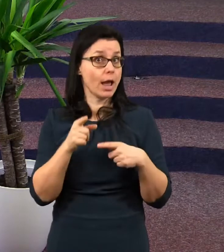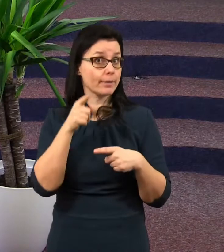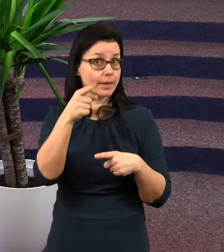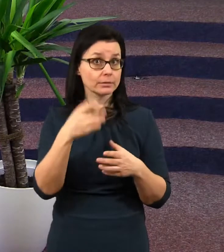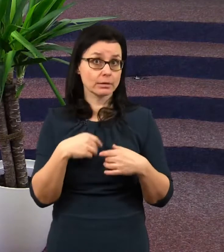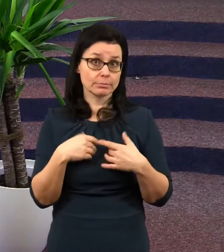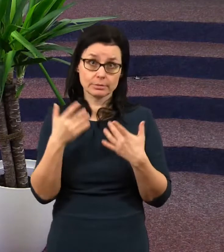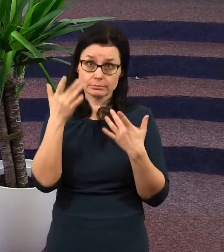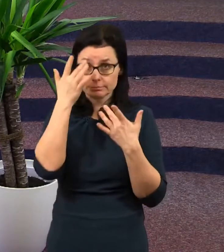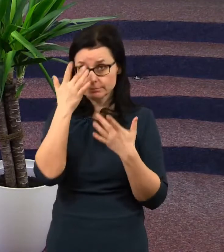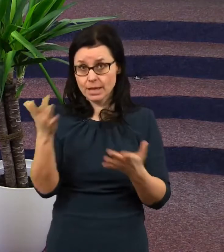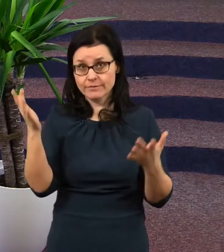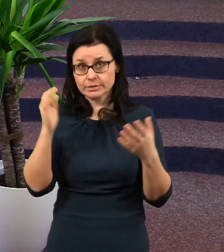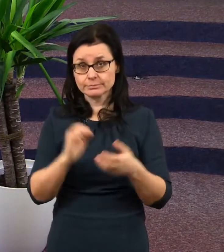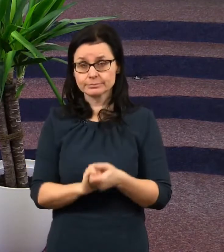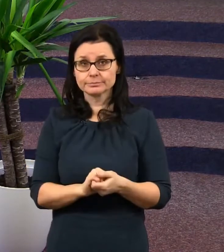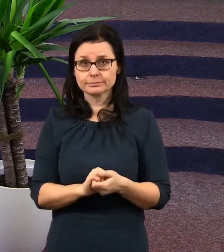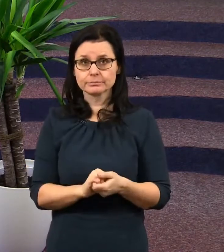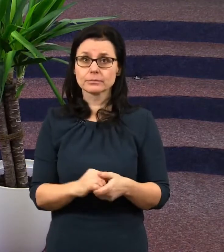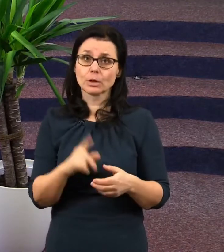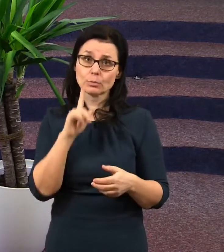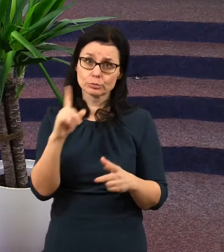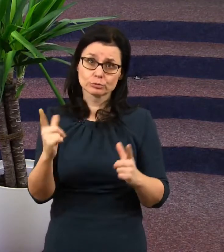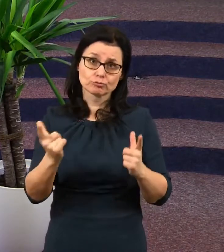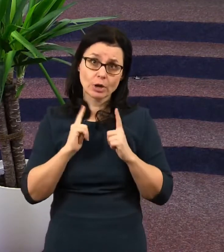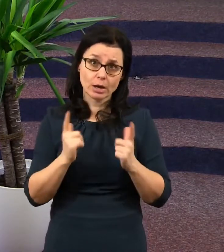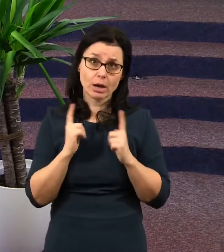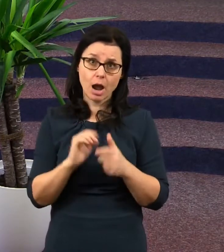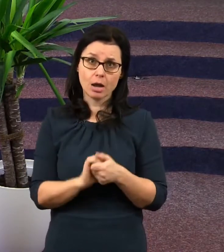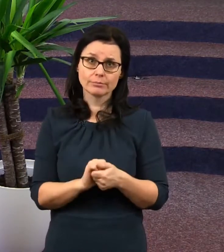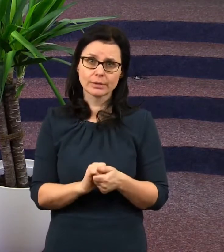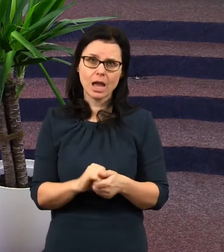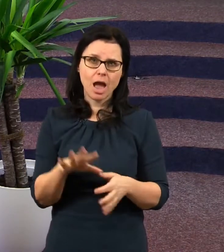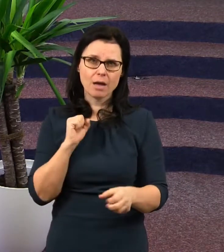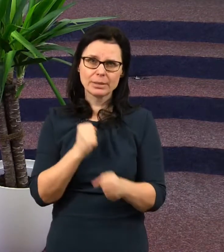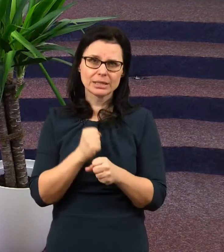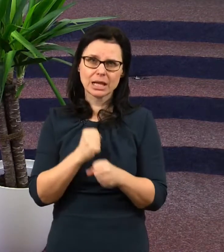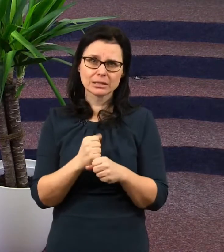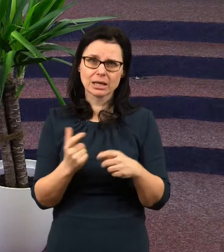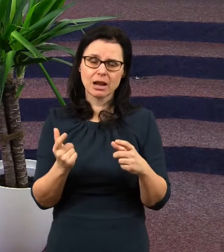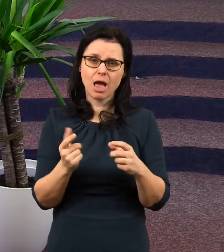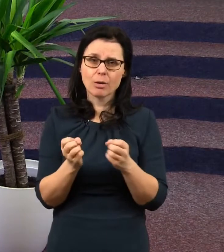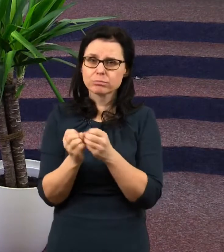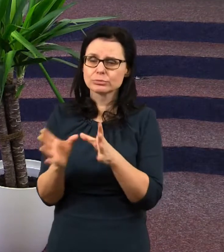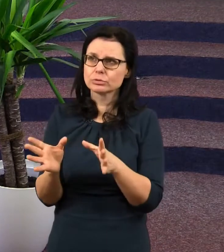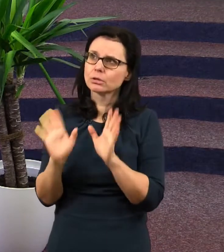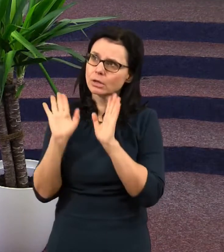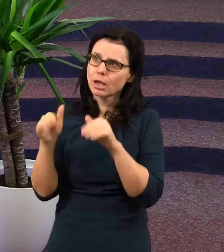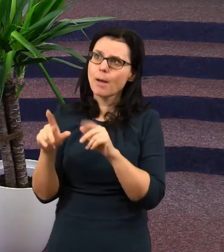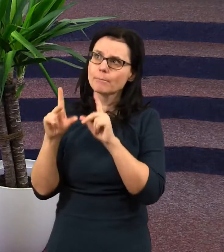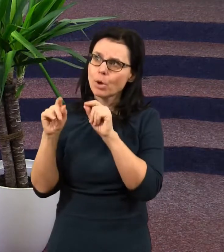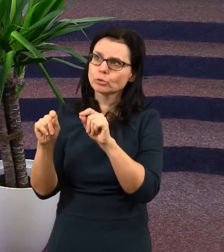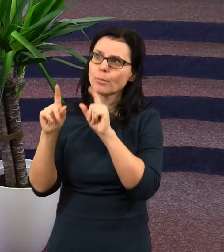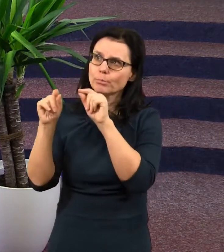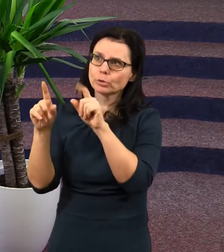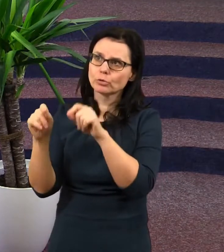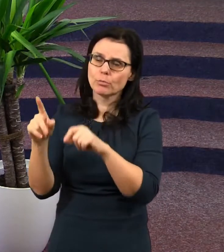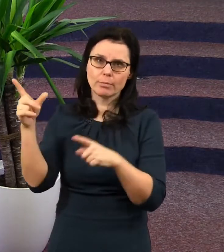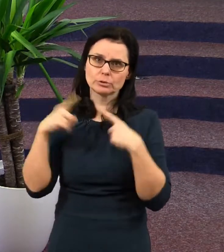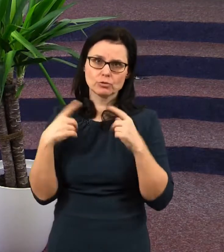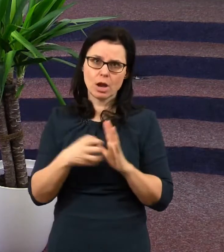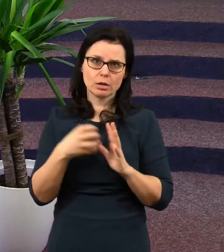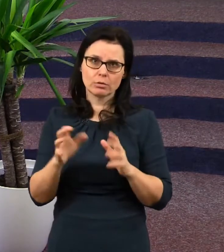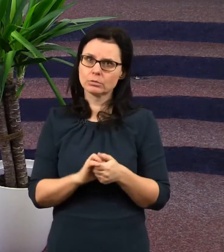nevím, ale čeká. Neměli bychom ho nechat čekat dlouho, protože jednou také i